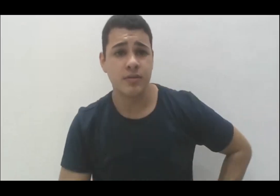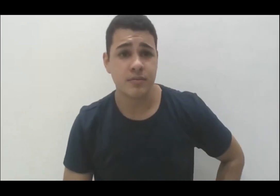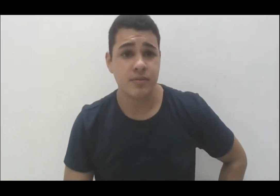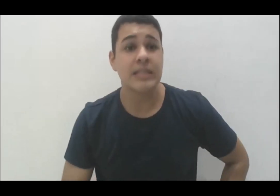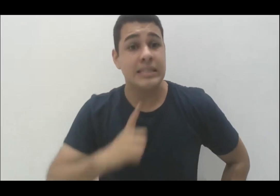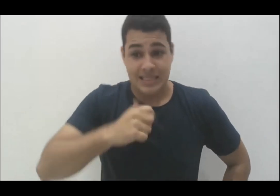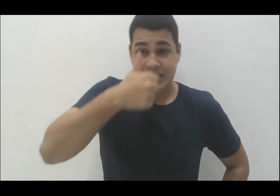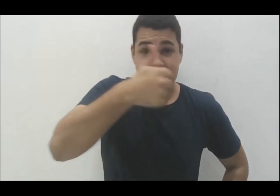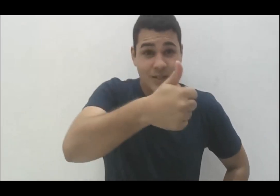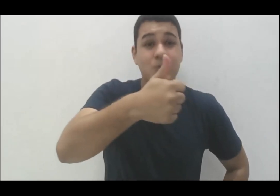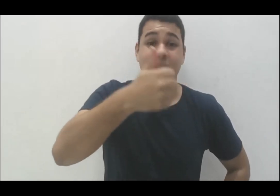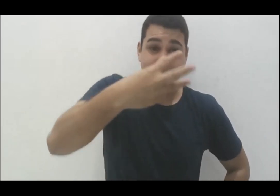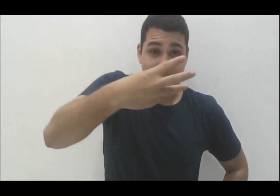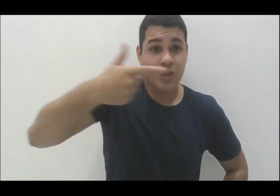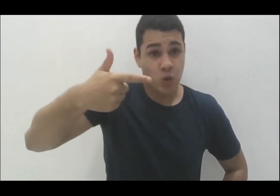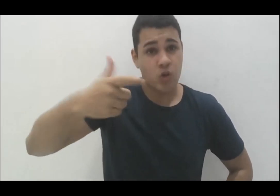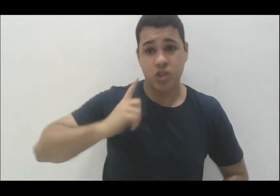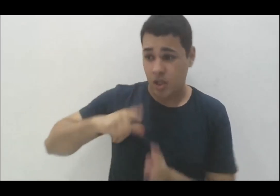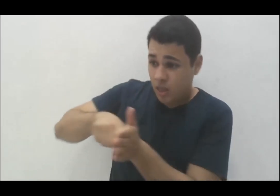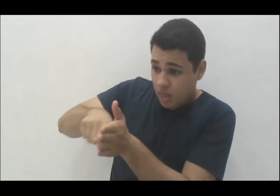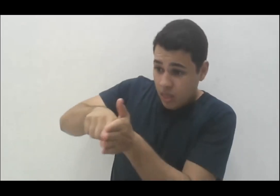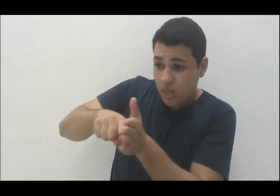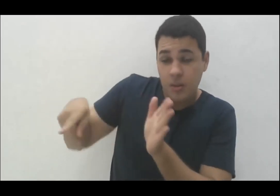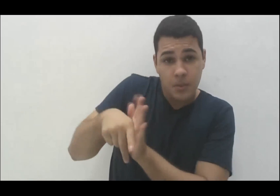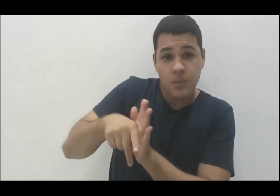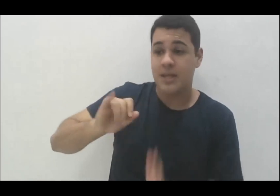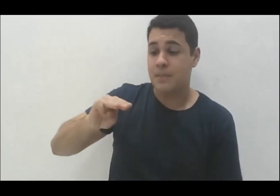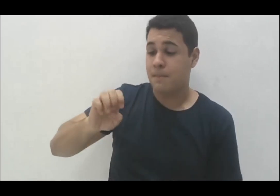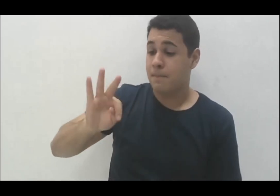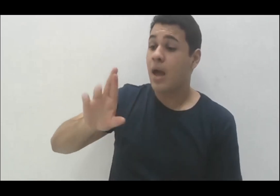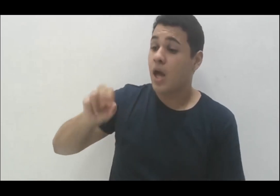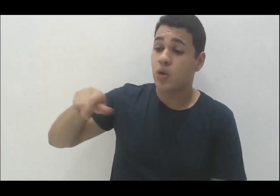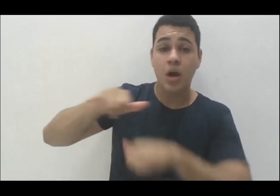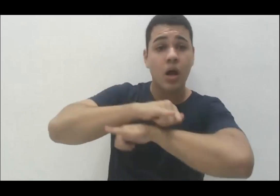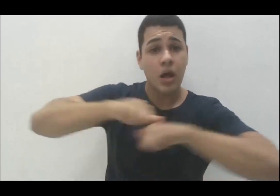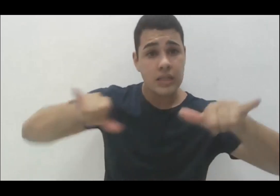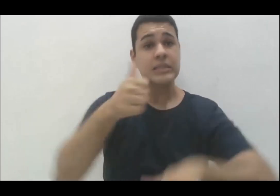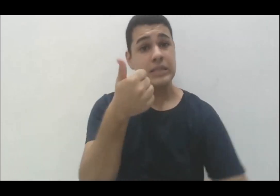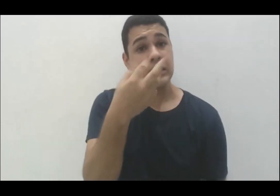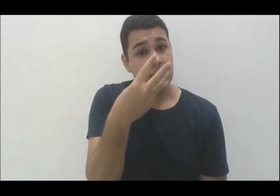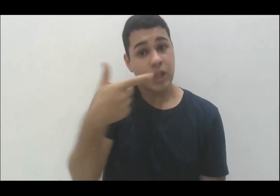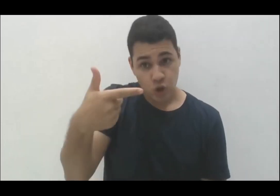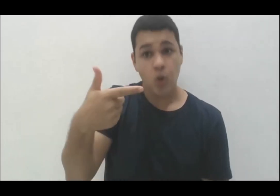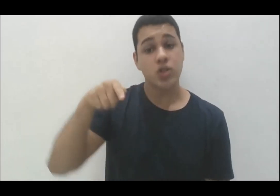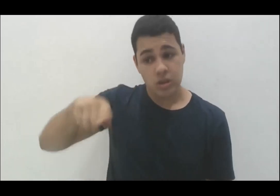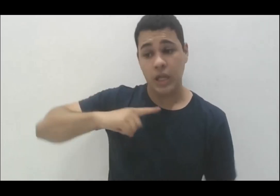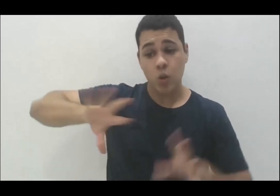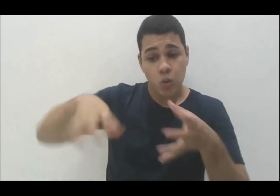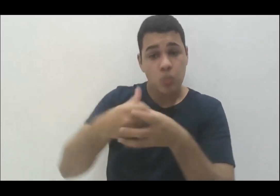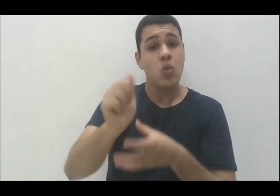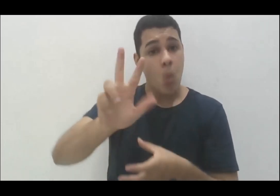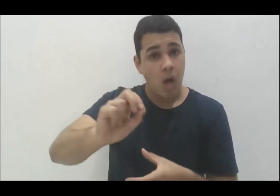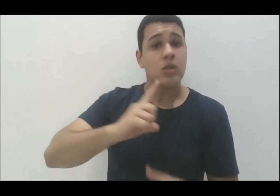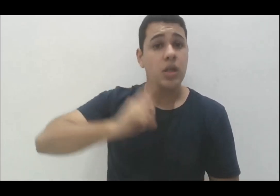132, segundo o censo do INEP, 132 alunos estudantes fazendo ensino superior com surdo